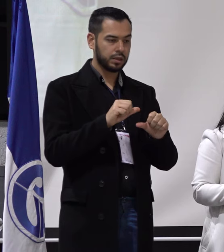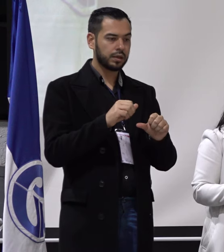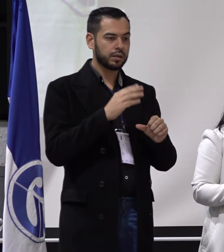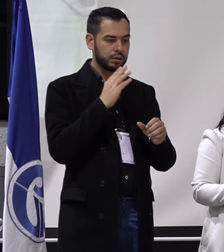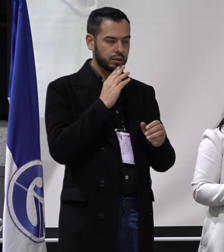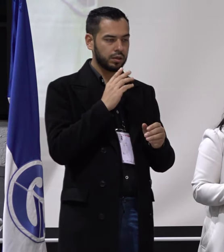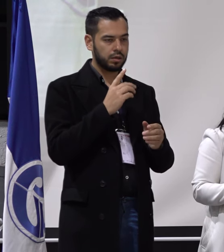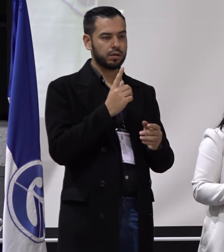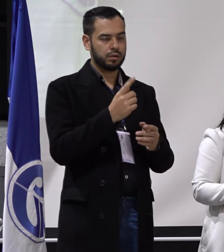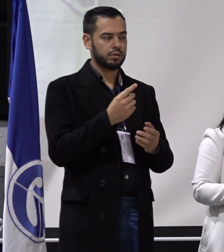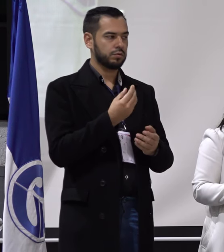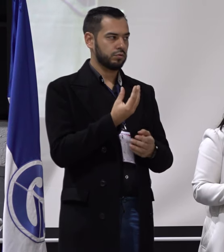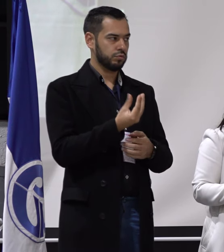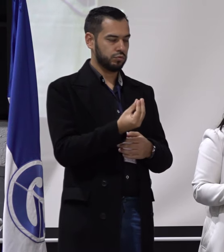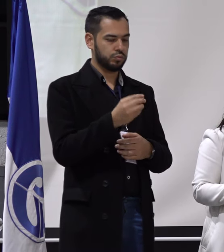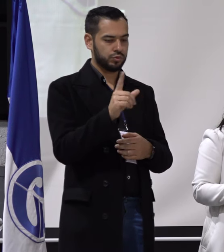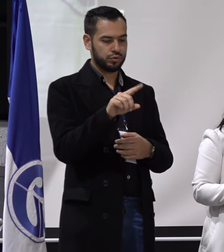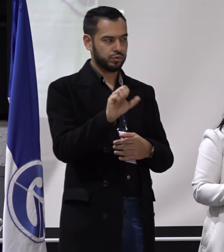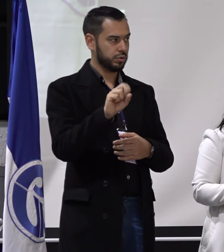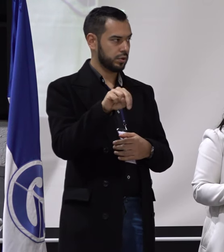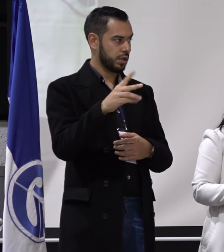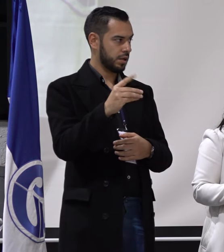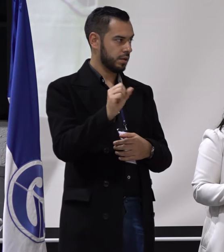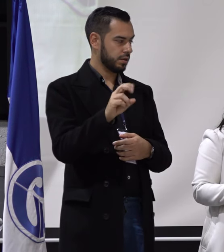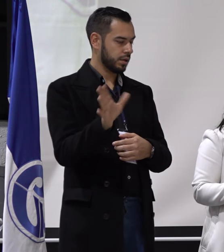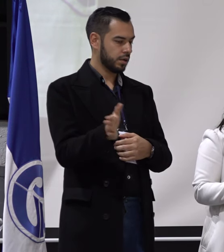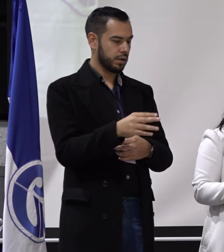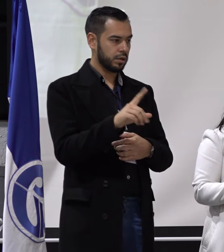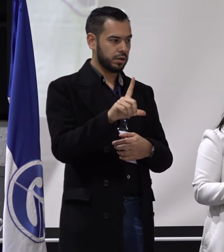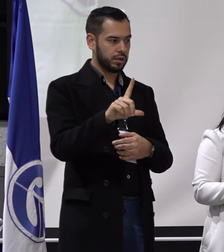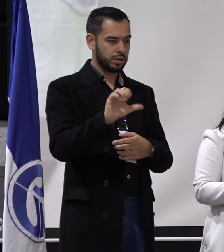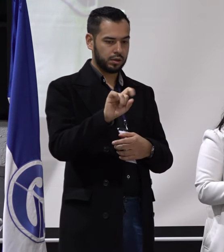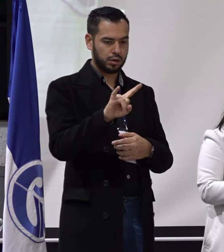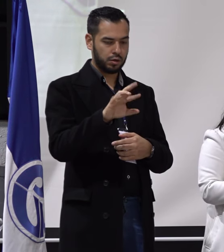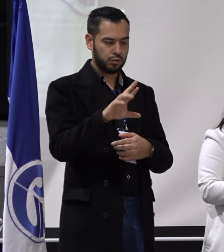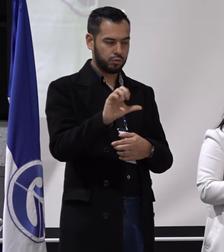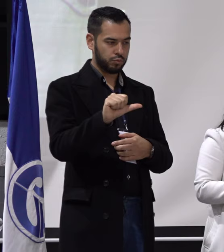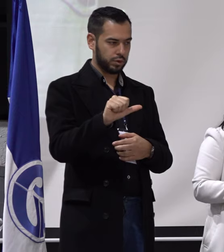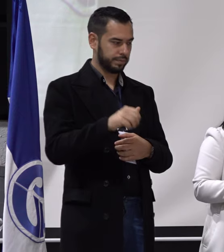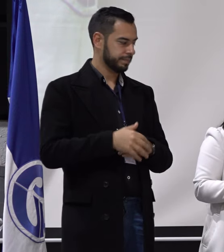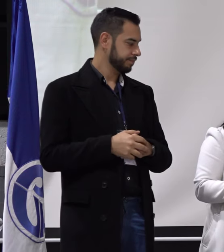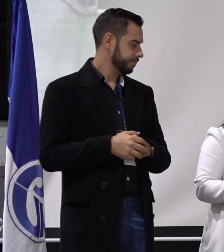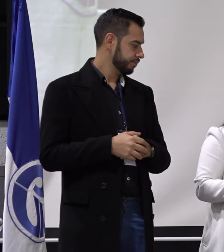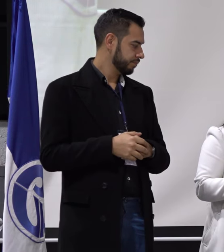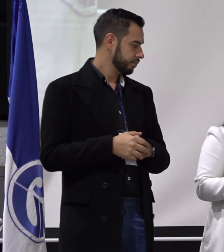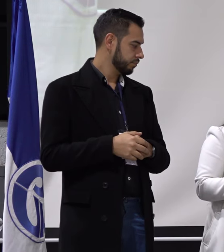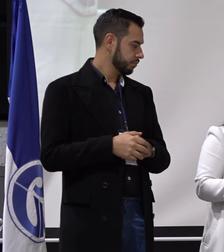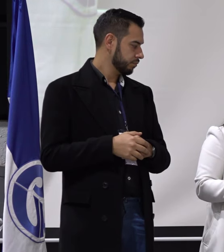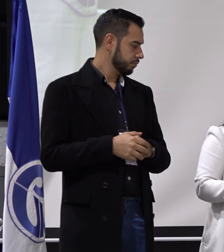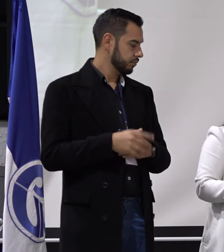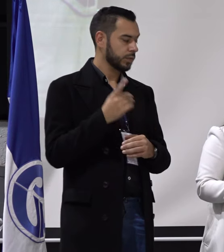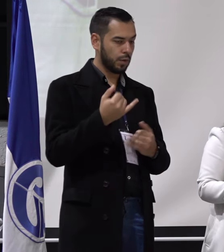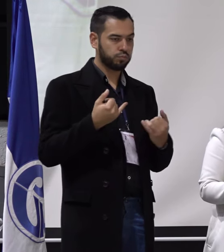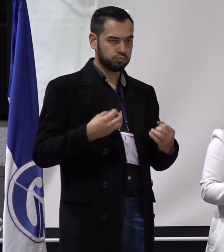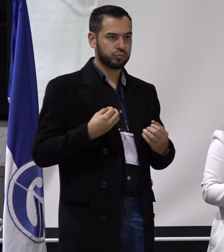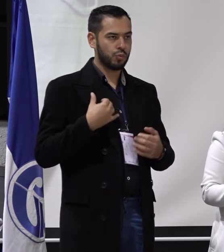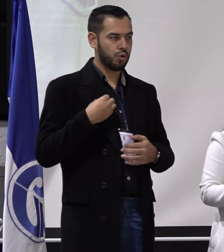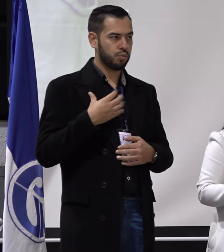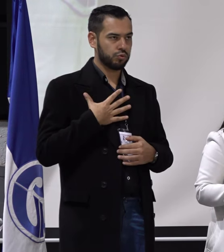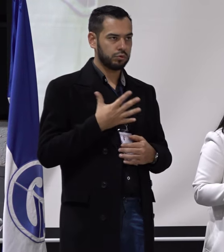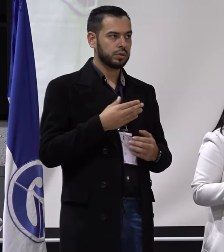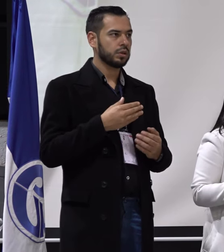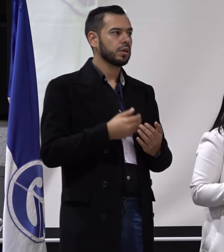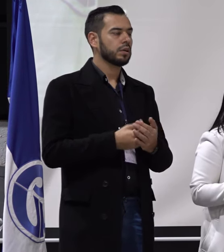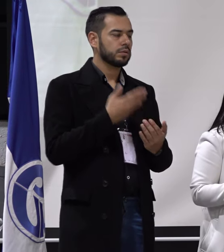fórmula inscrita de Sandra Milena Cortés Rodríguez y Laura Milena Cala Cristancho. Sea esta la oportunidad para todos por